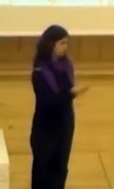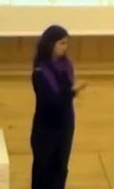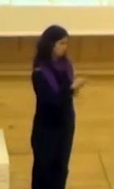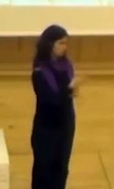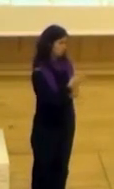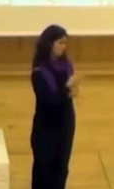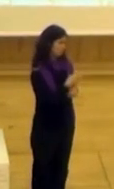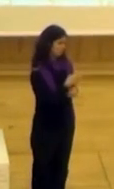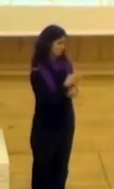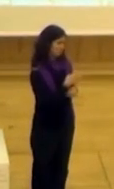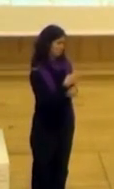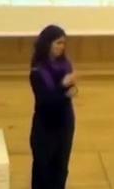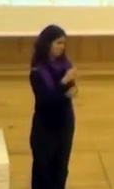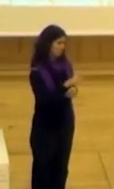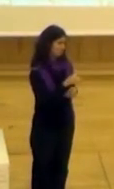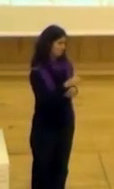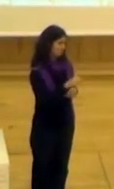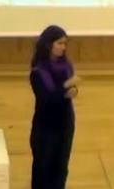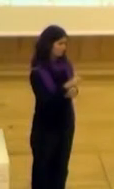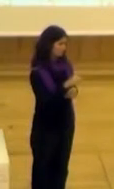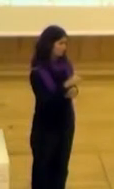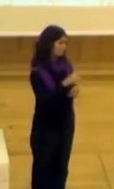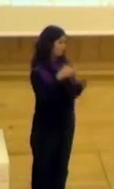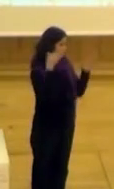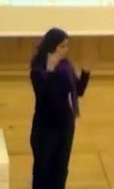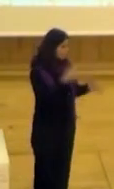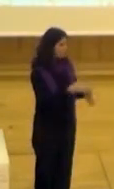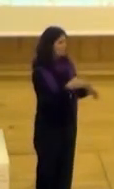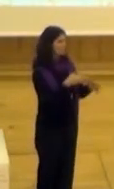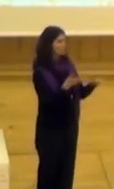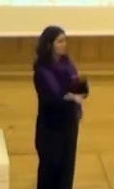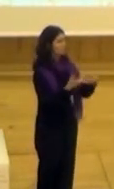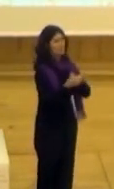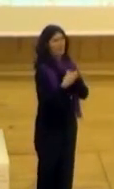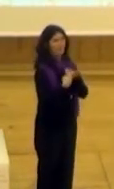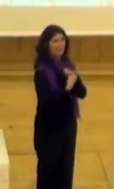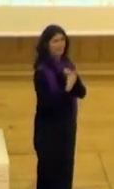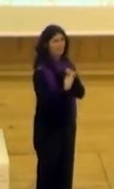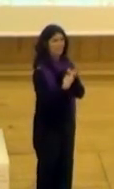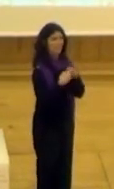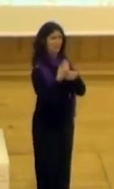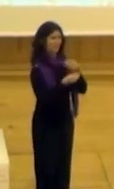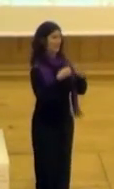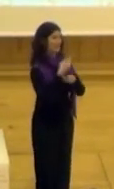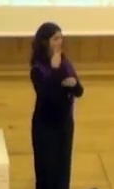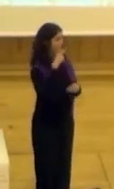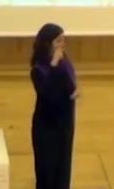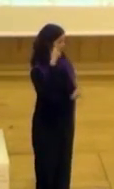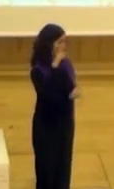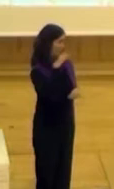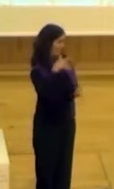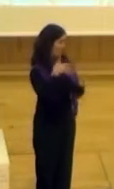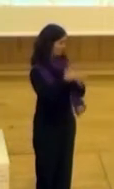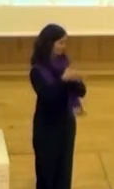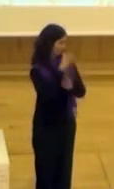de alguna manera todo es cultura, pero trabaja mucho en temas de participación y realizaron una experiencia, que es que nos va a contar